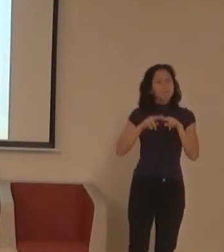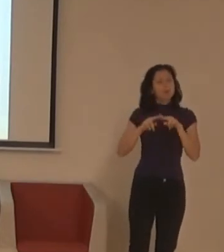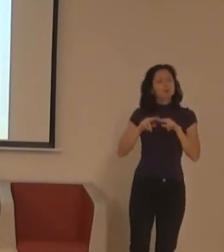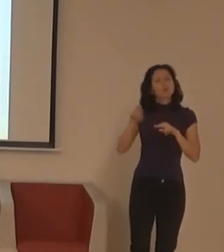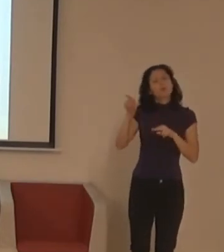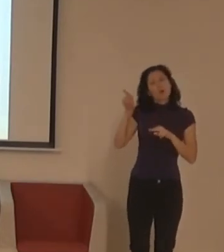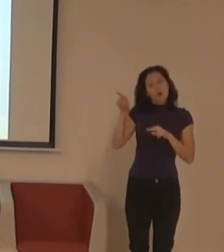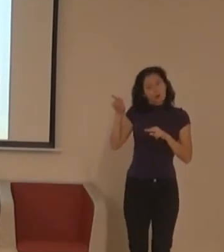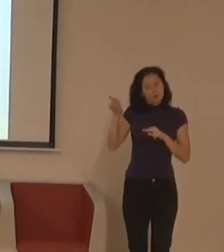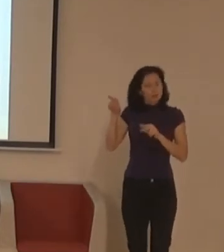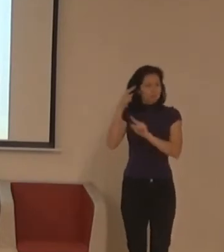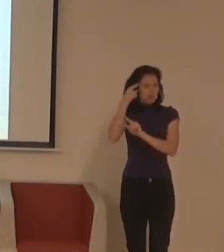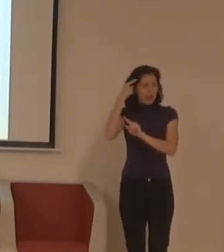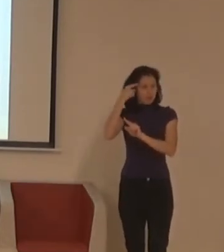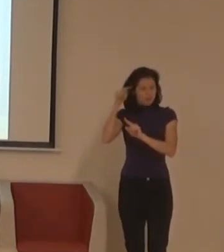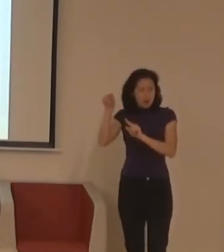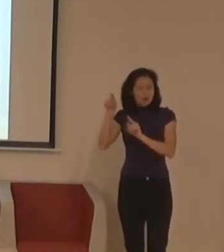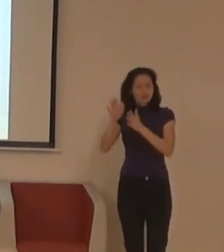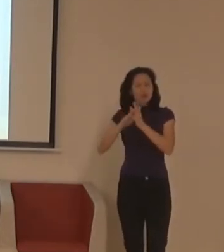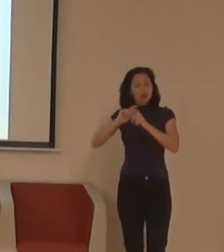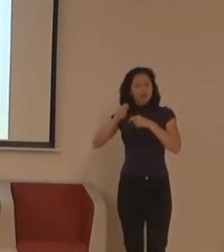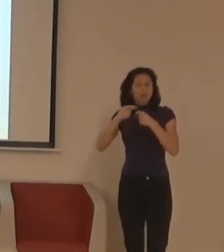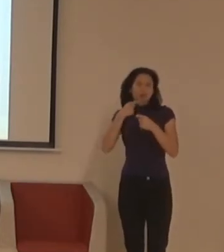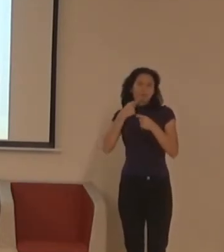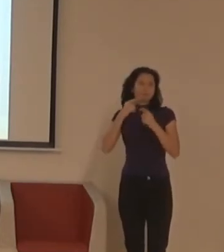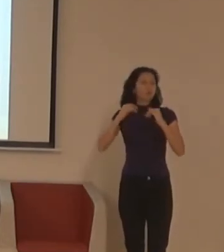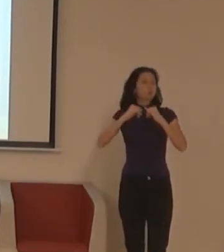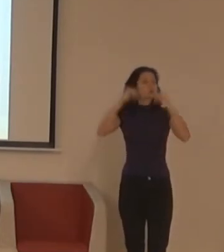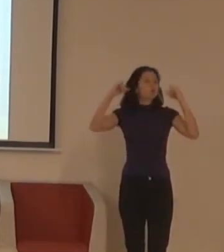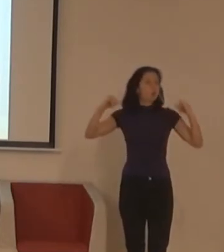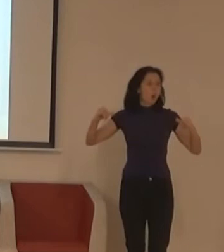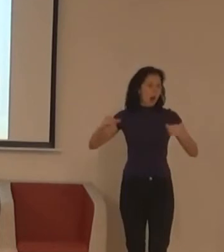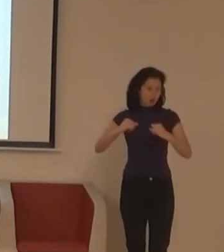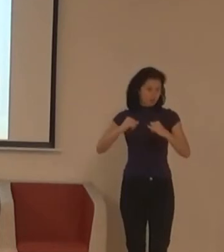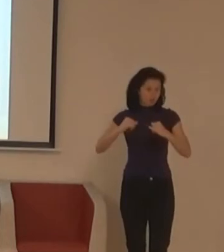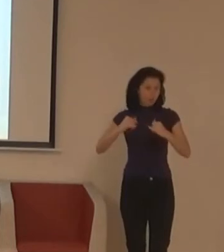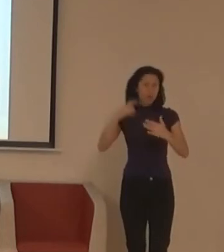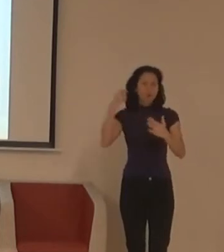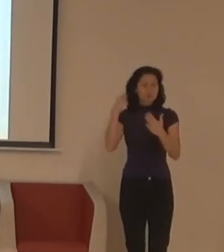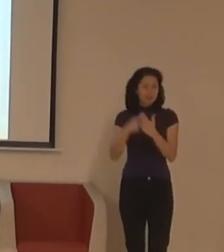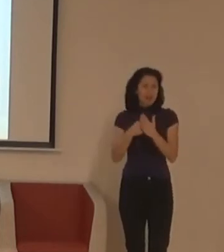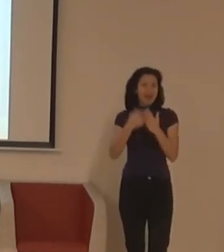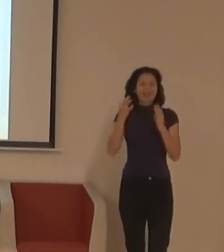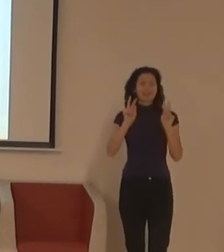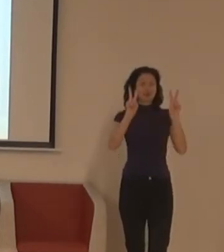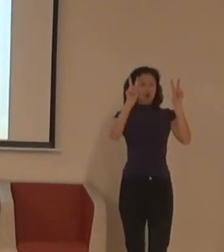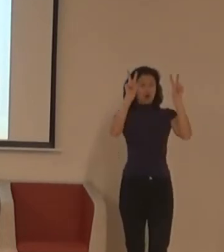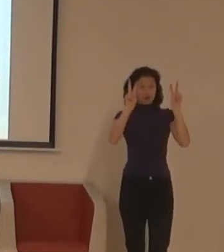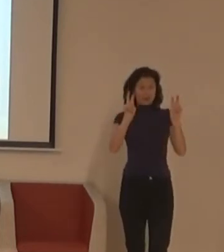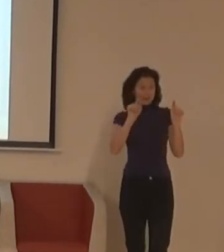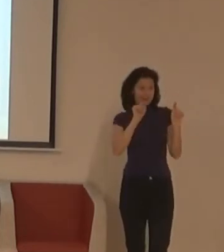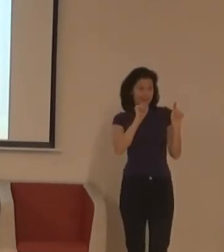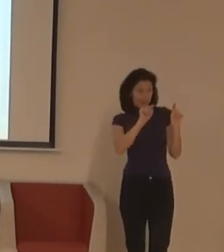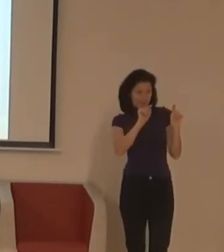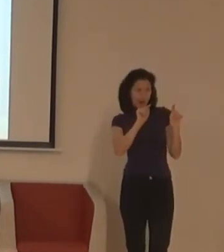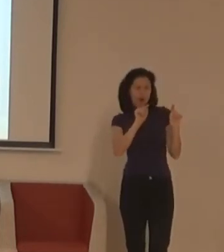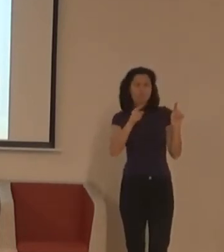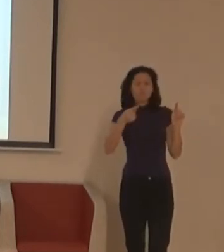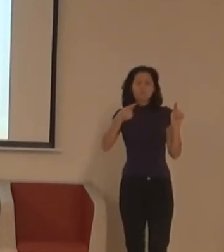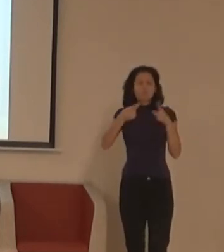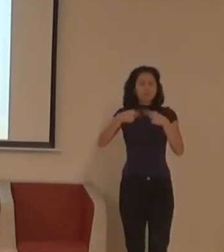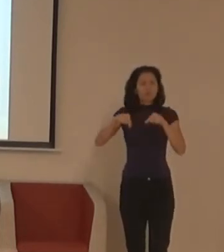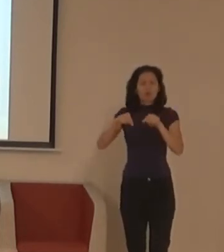říká truhla. A byly to informace, který se představovaly nějaký konkrétní témak, který může být pro neslyšící uděvatele znakovýho jazyka obtížný,